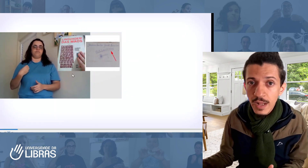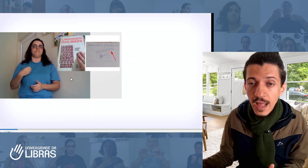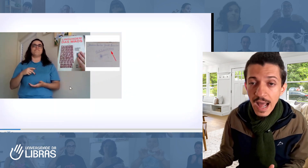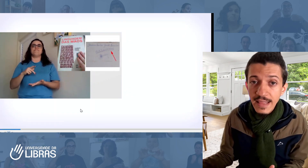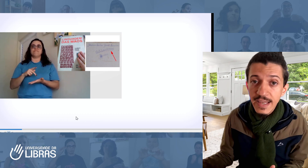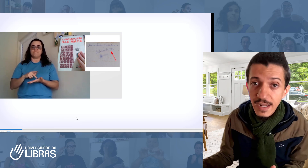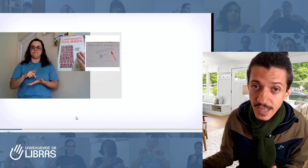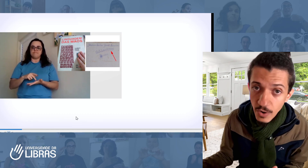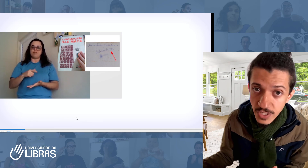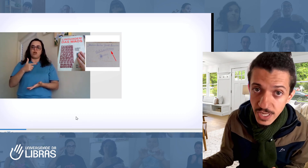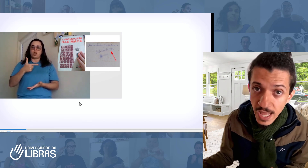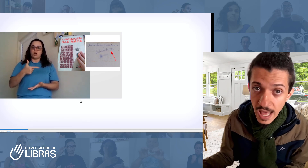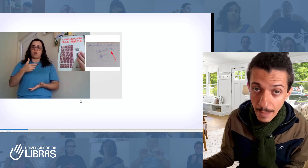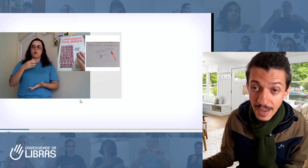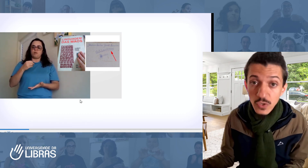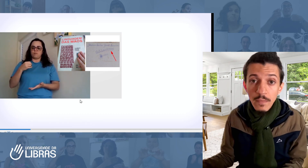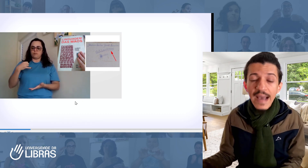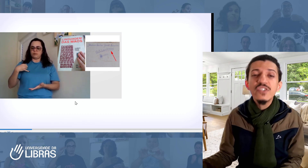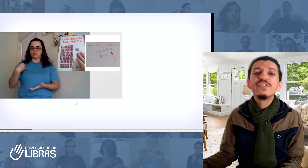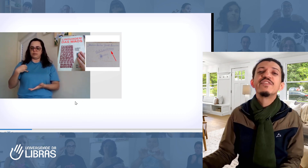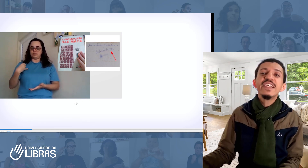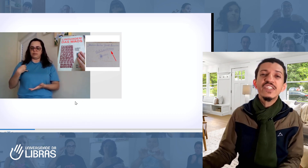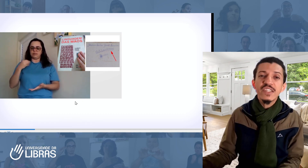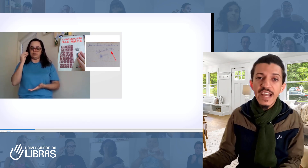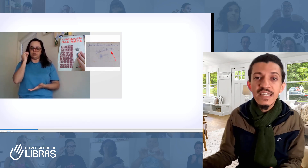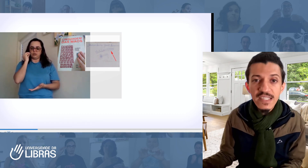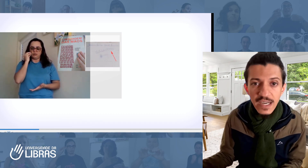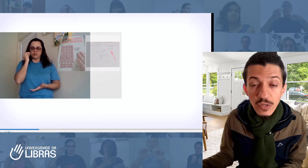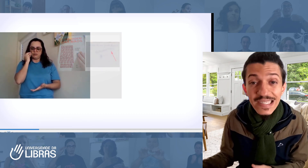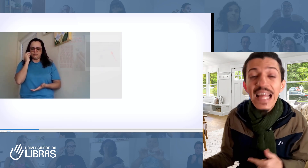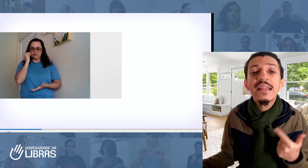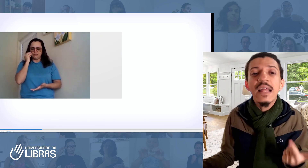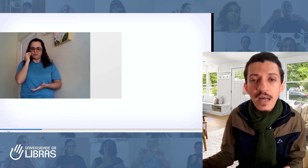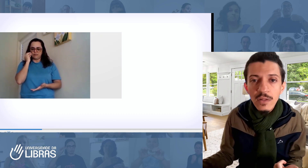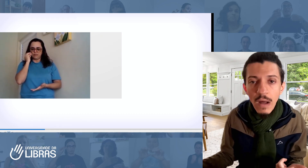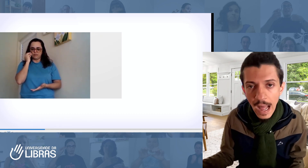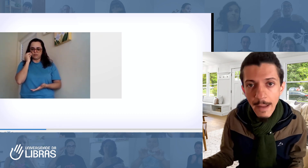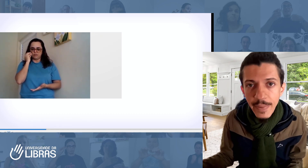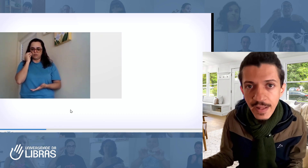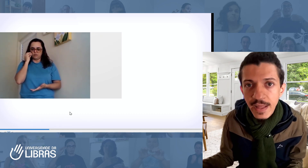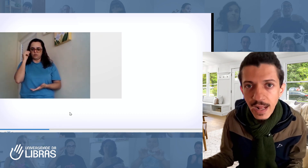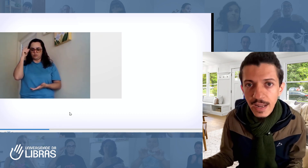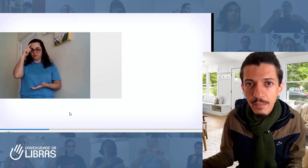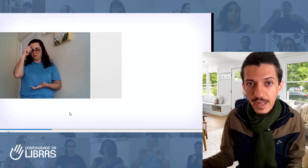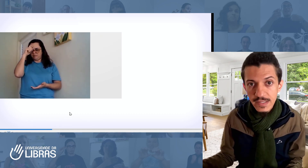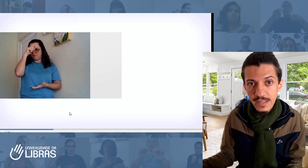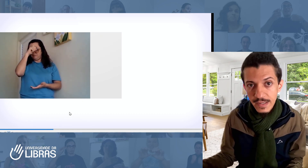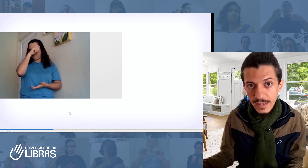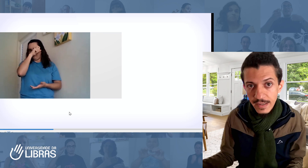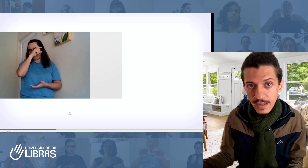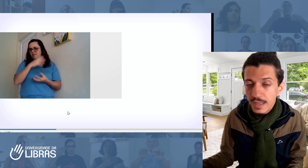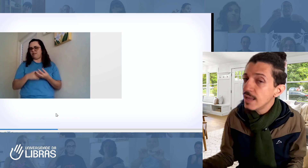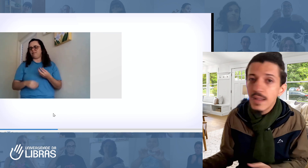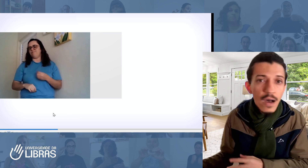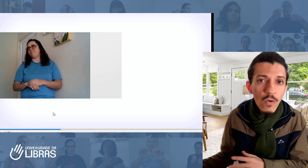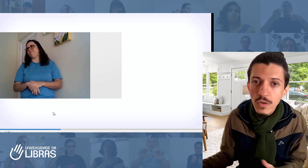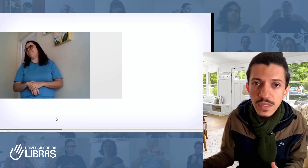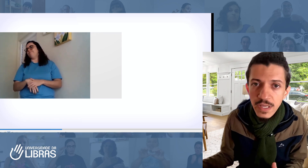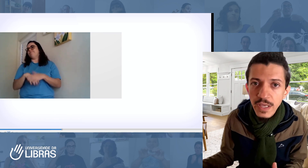Adriana Zanotti. Ela passou mais de 23 anos tentando aprender a Libras e não conseguia,